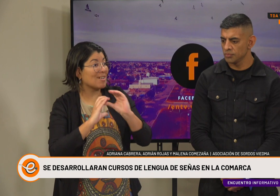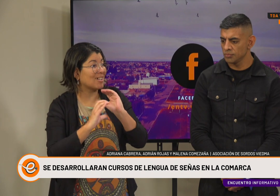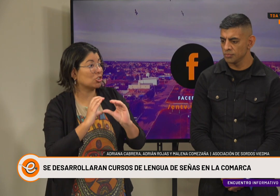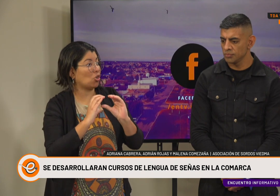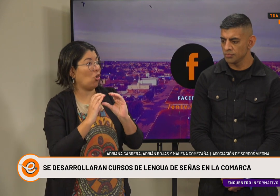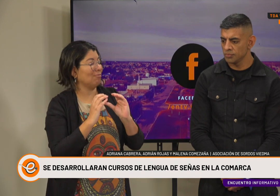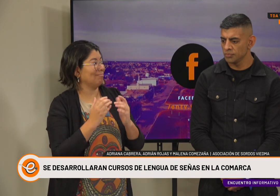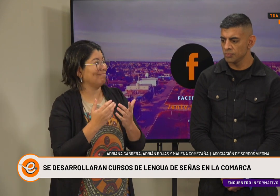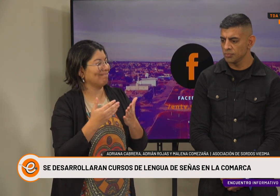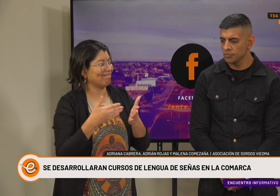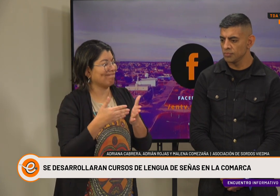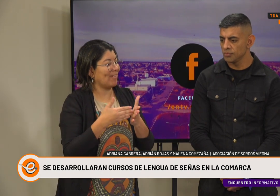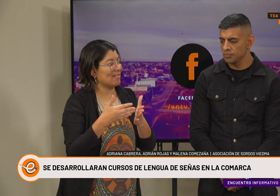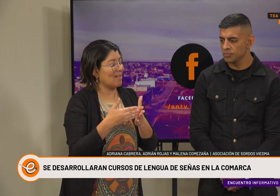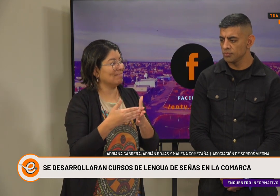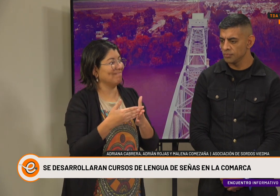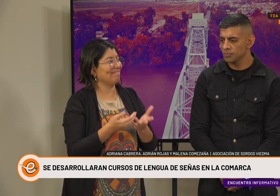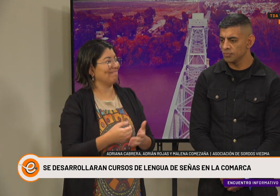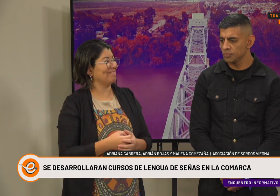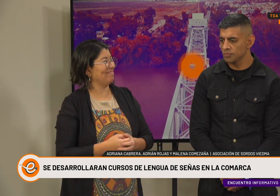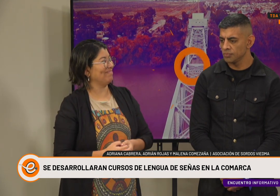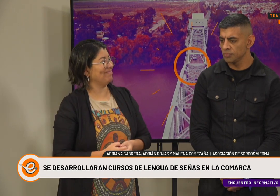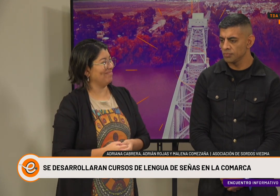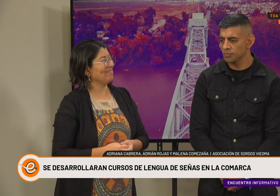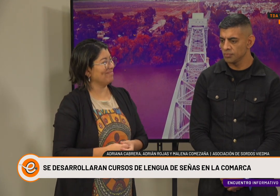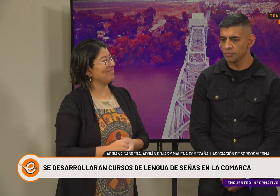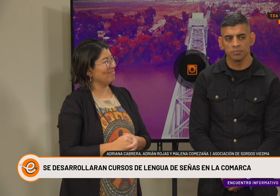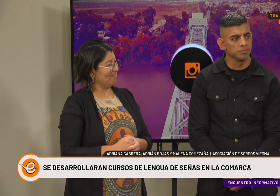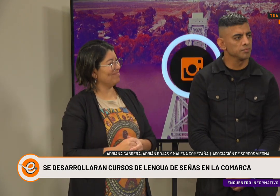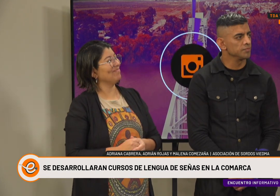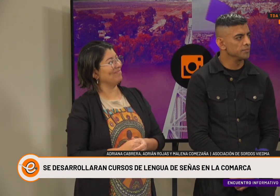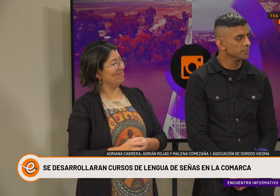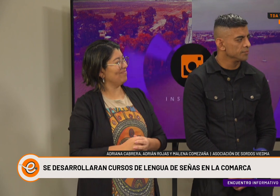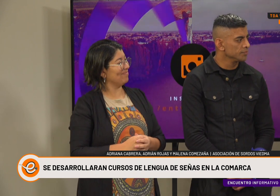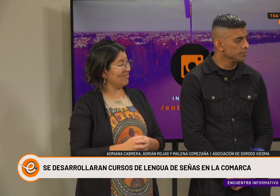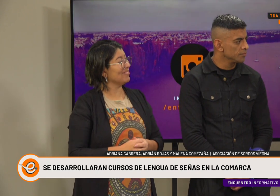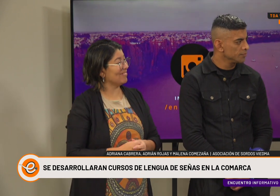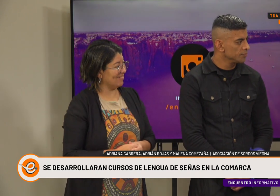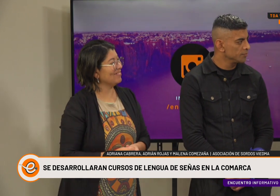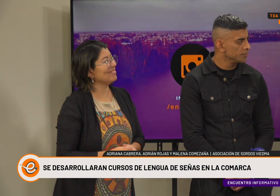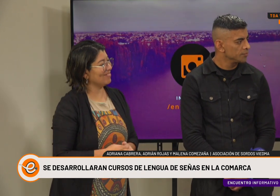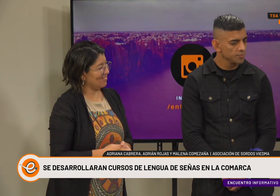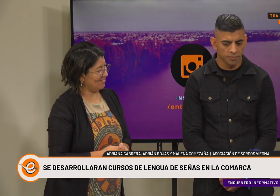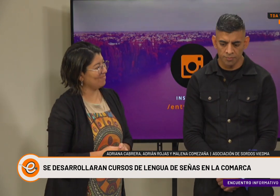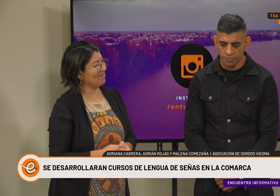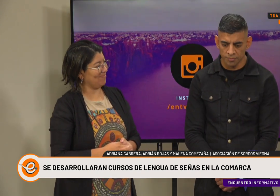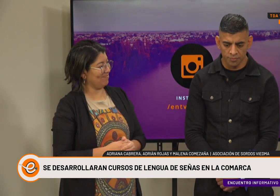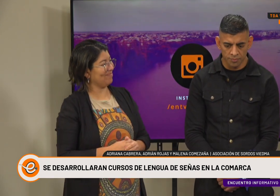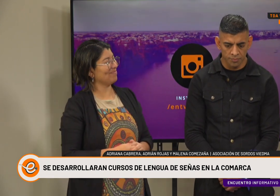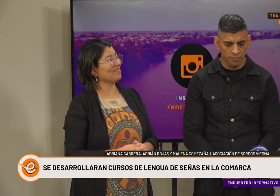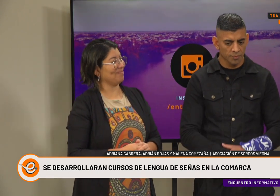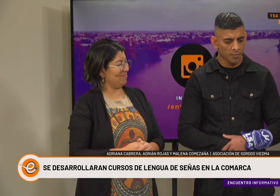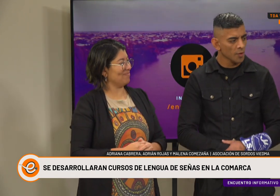en general, la comunicación. Poder eliminar las barreras en la comunicación que existe entre las personas sordas y las personas